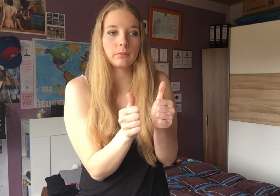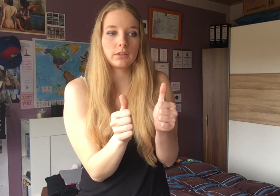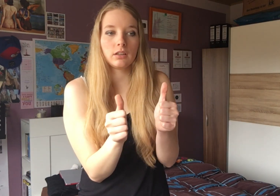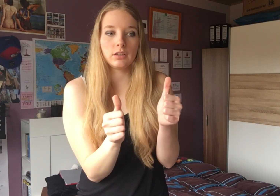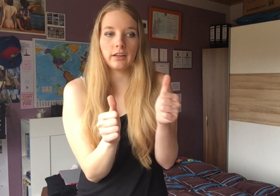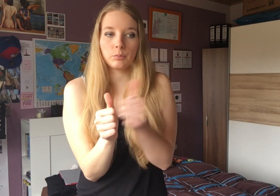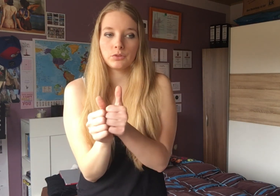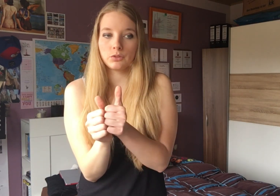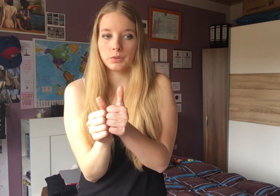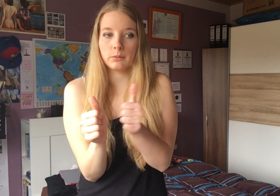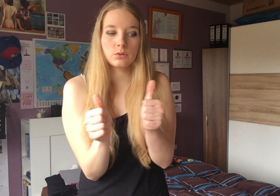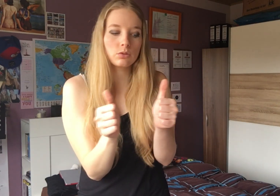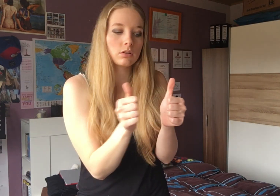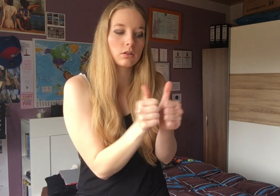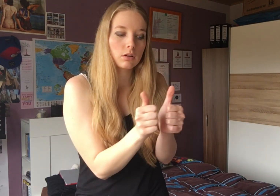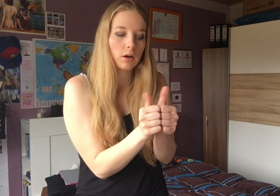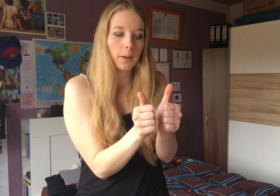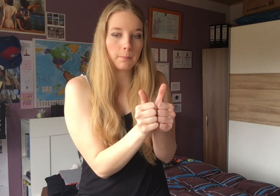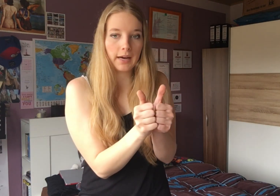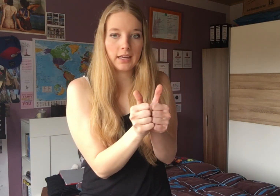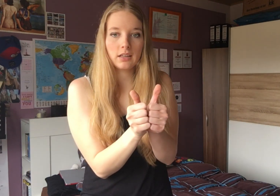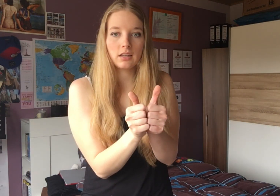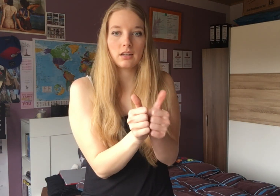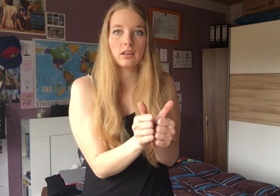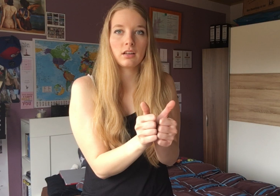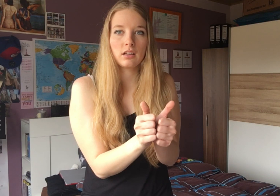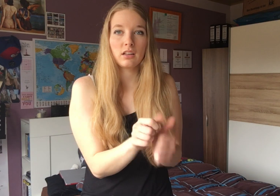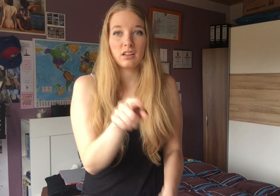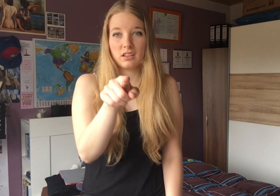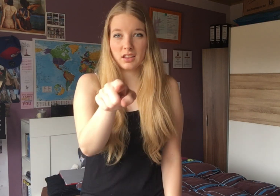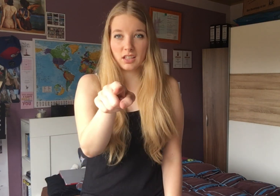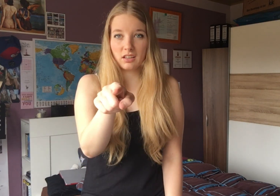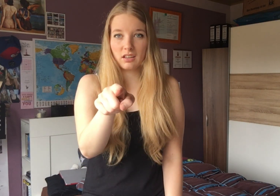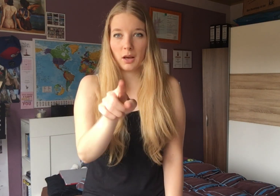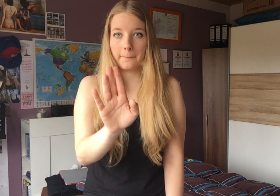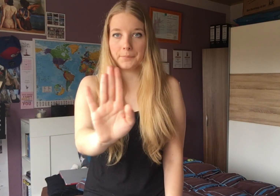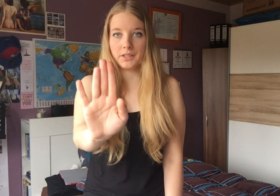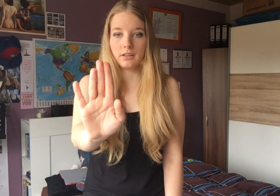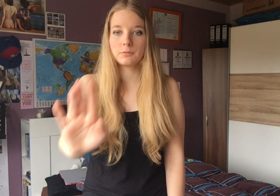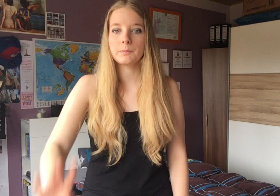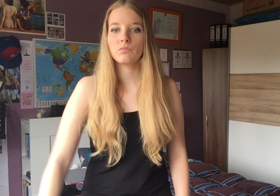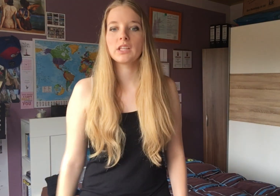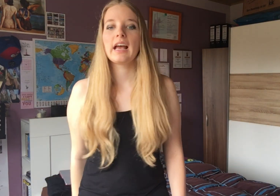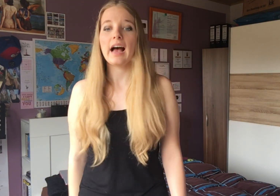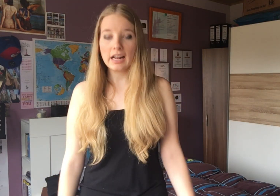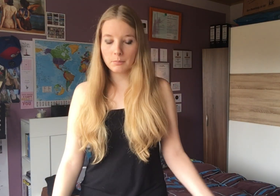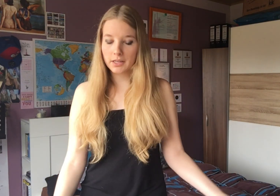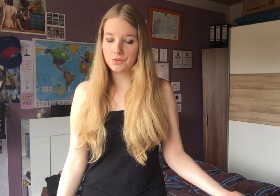habe ich die andere Person mit einbezogen. Bei dir bin. Alle meine